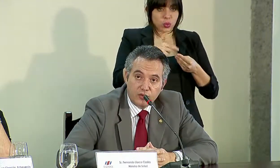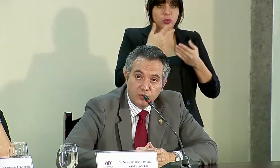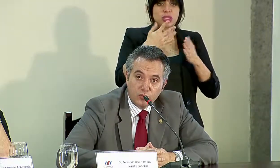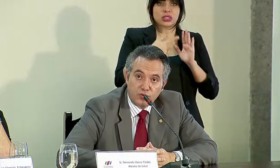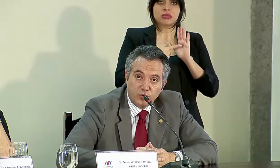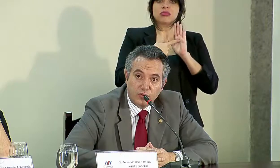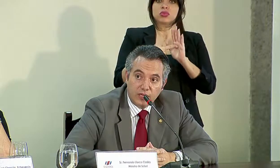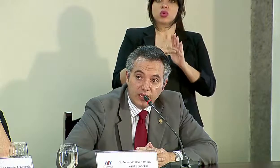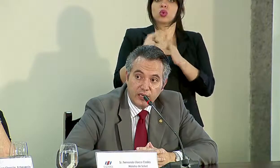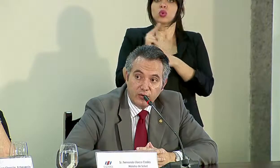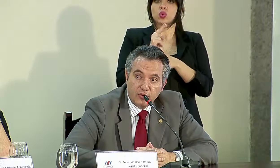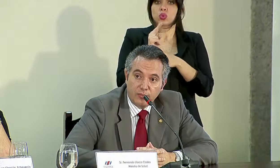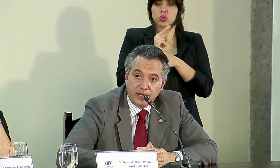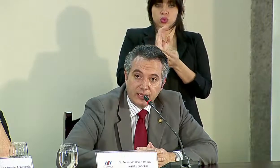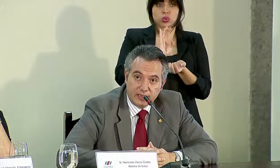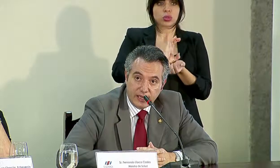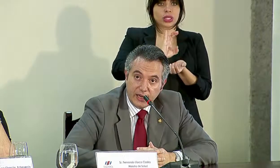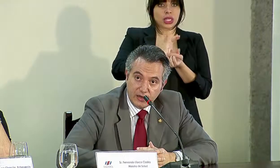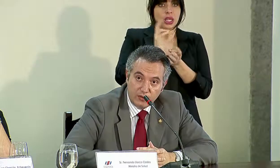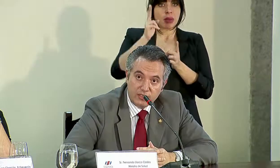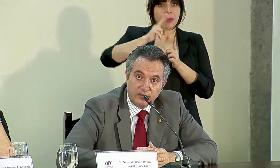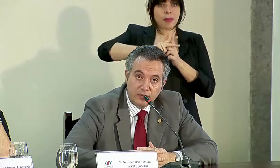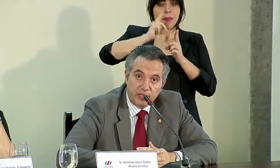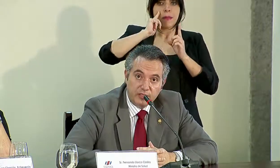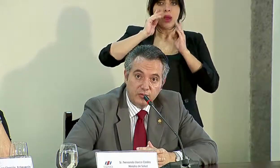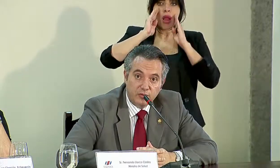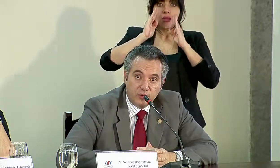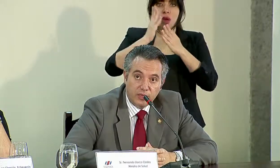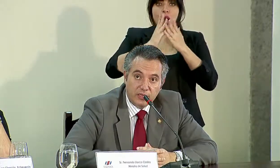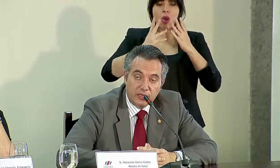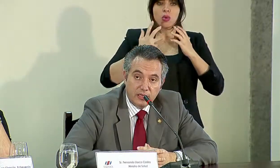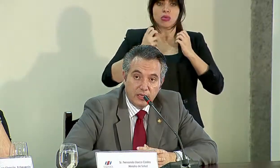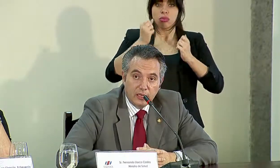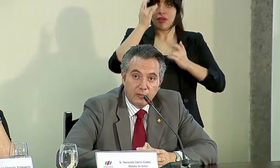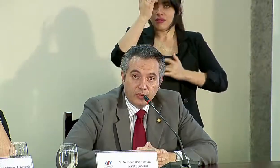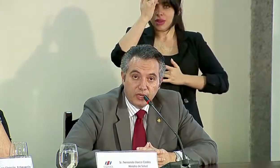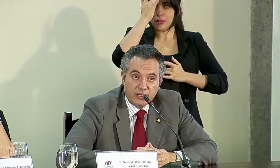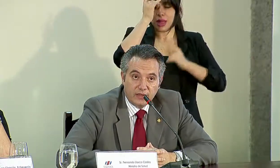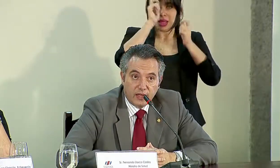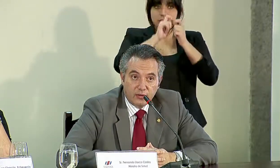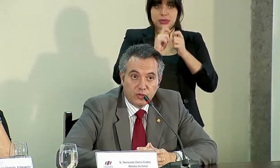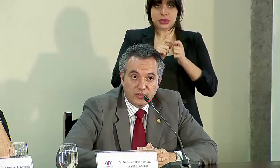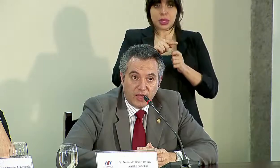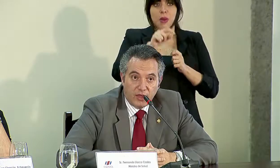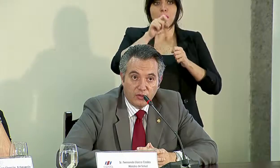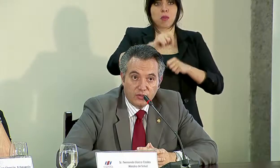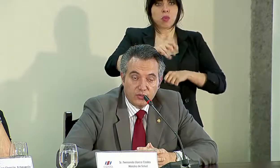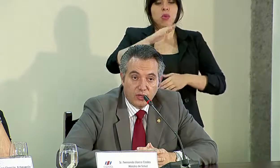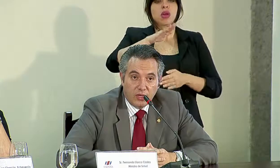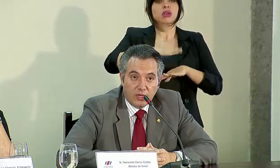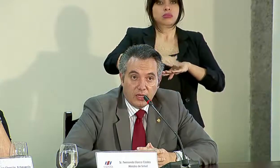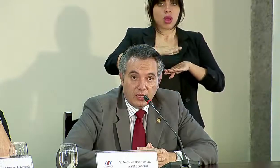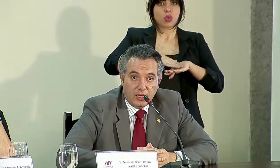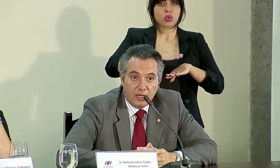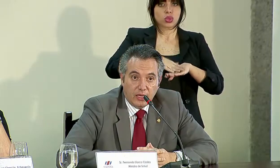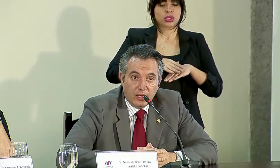demostrado su uso clínico para tratar algunas enfermedades puntualmente, podrían ser autorizadas